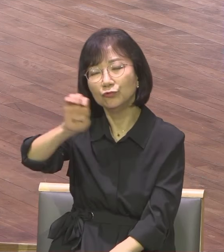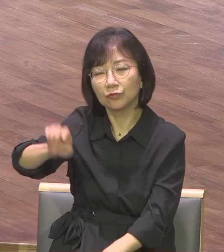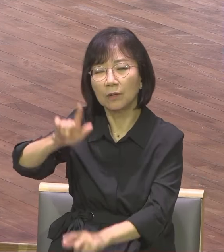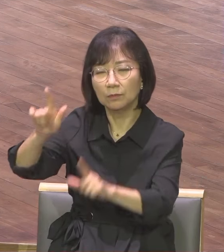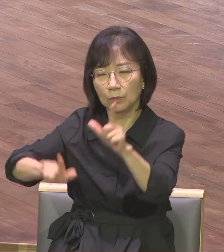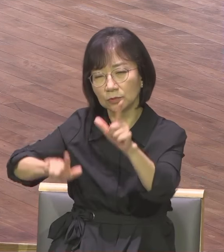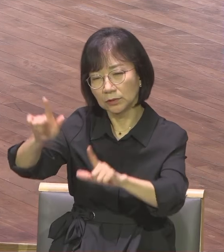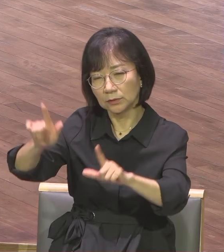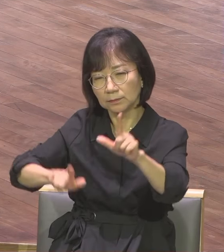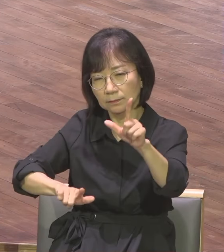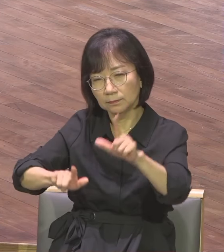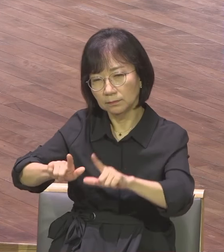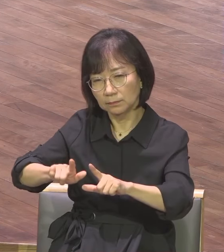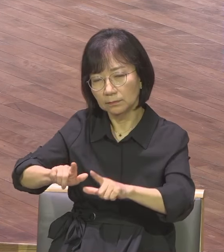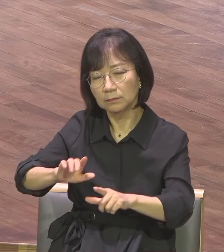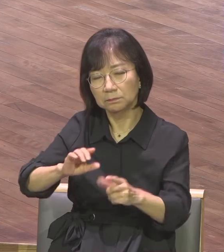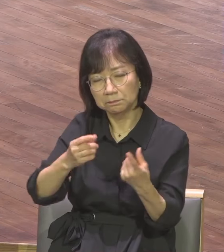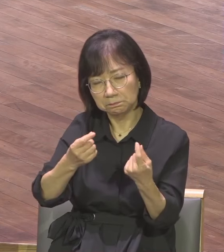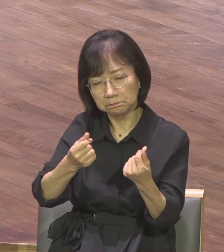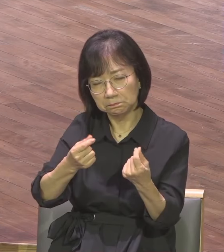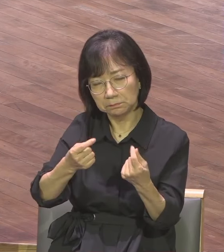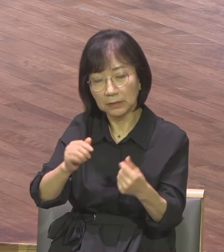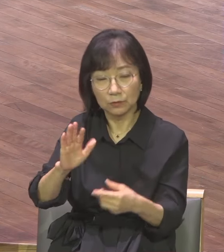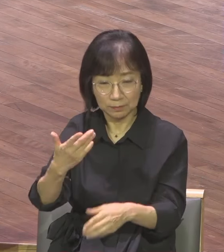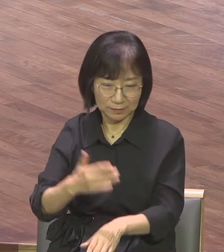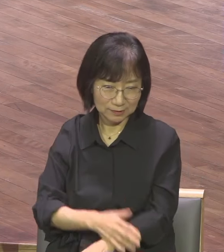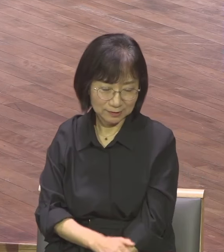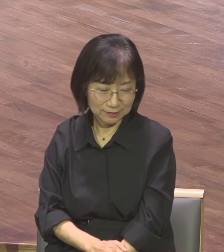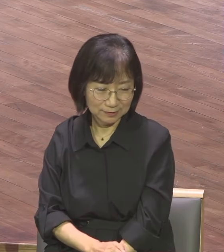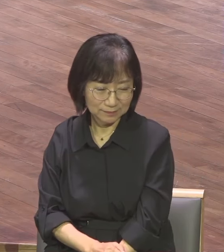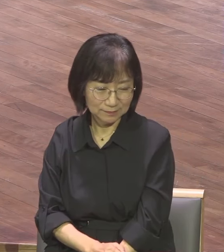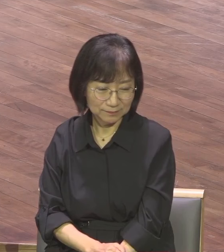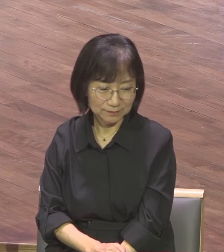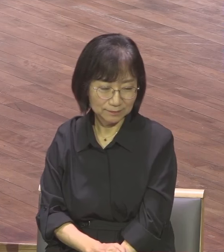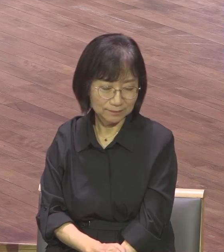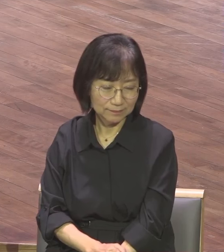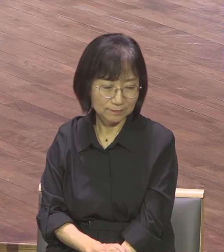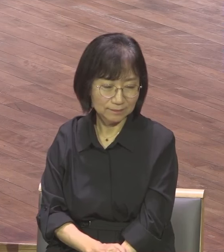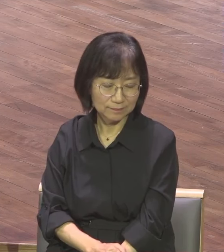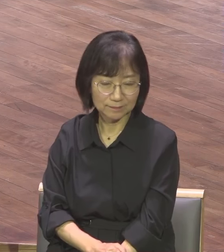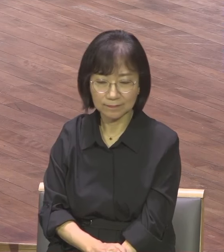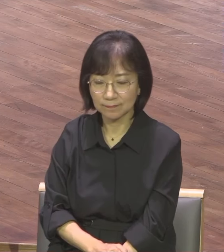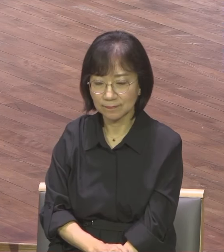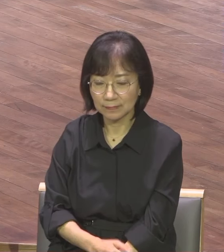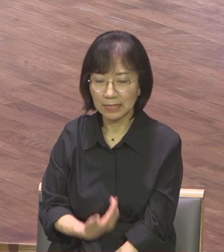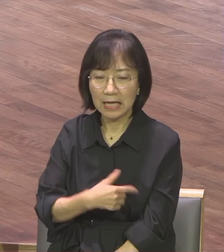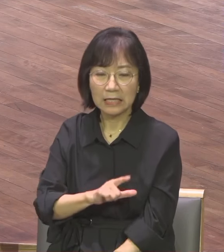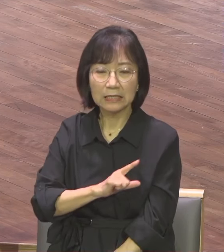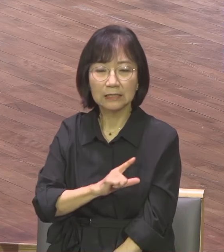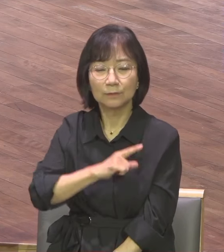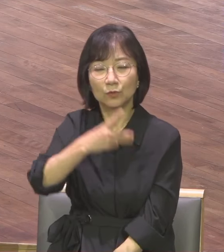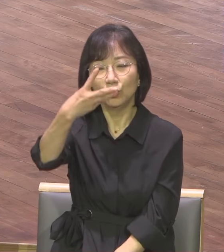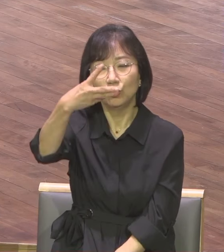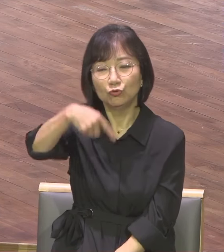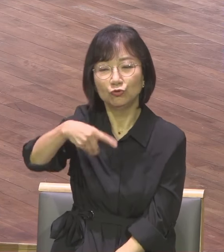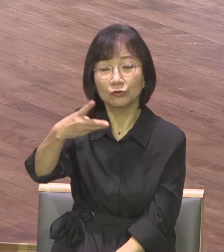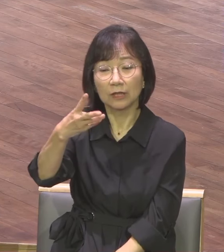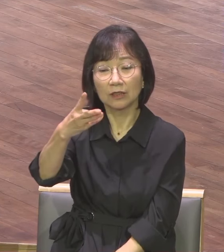1517년 32세 루터가 외쳤던 다섯 가지